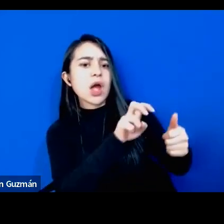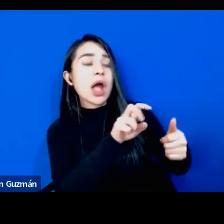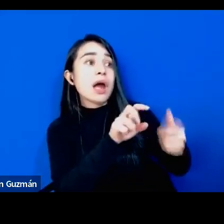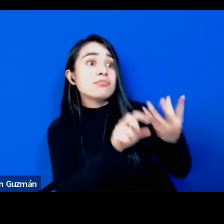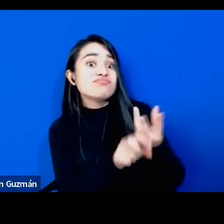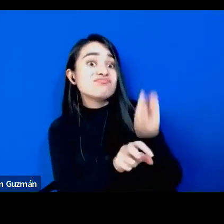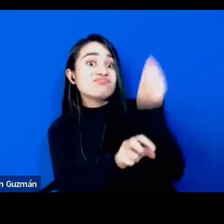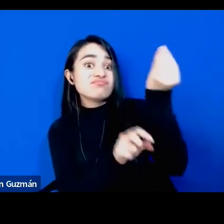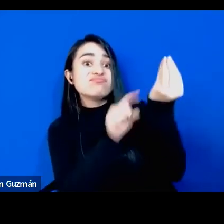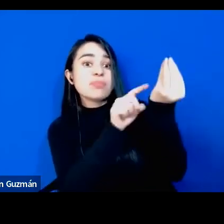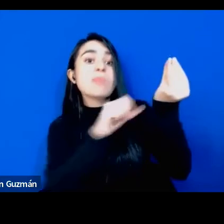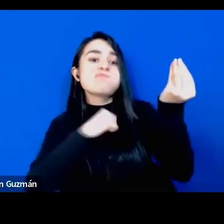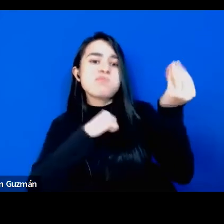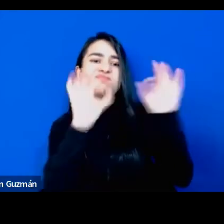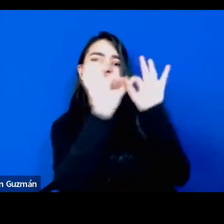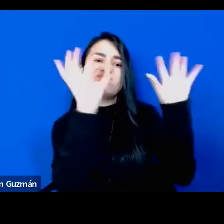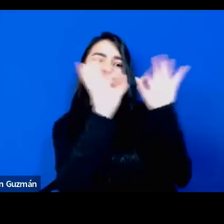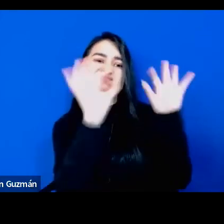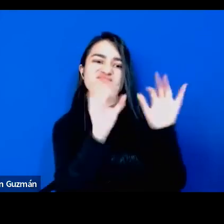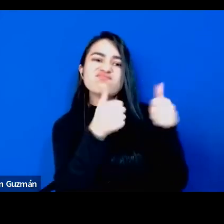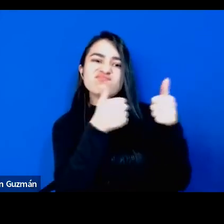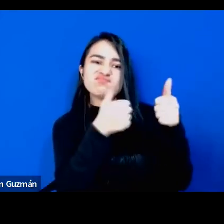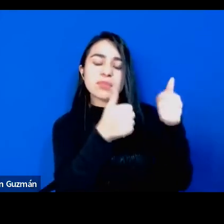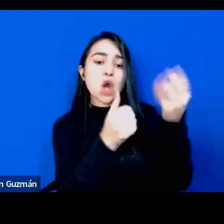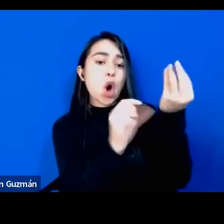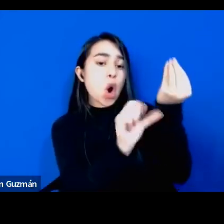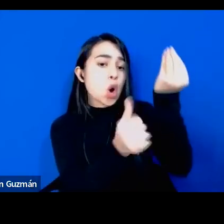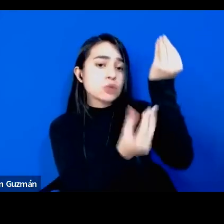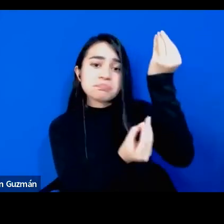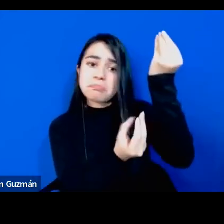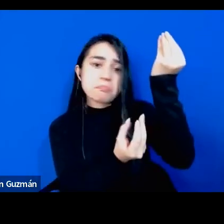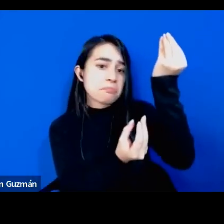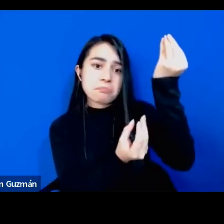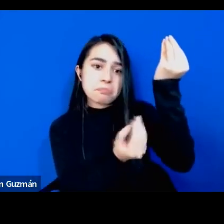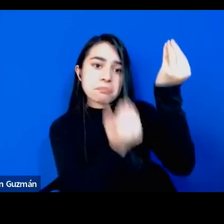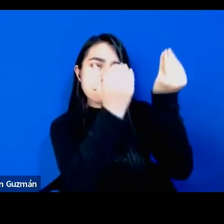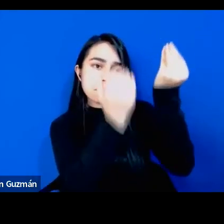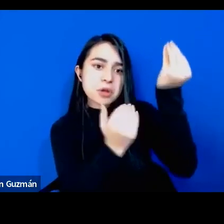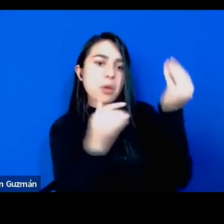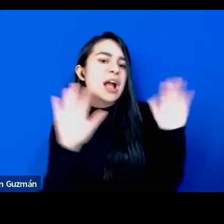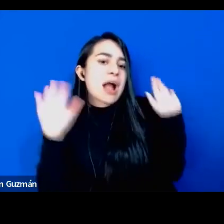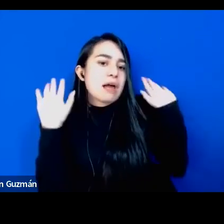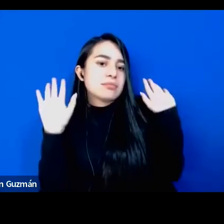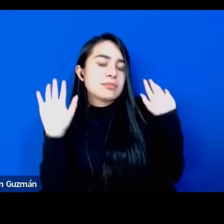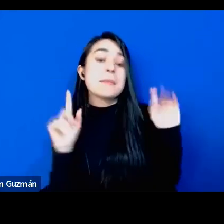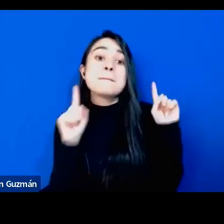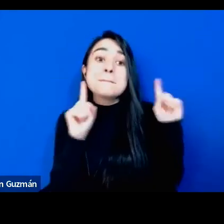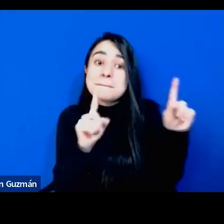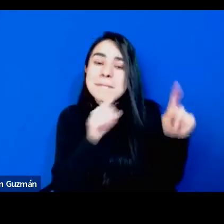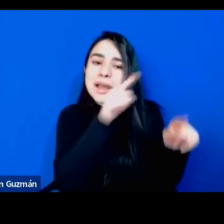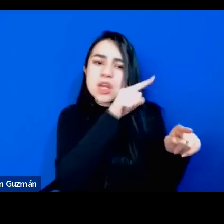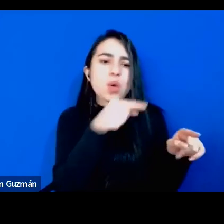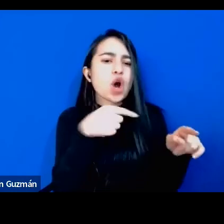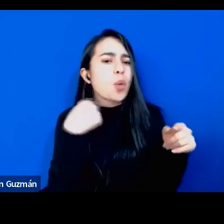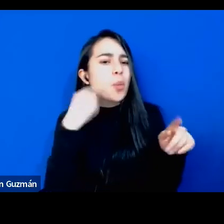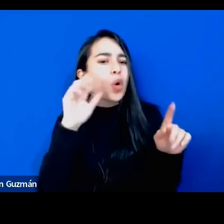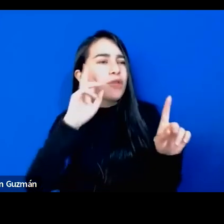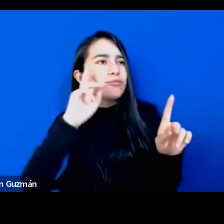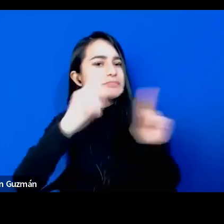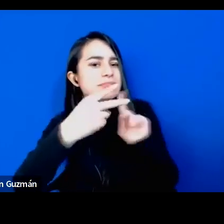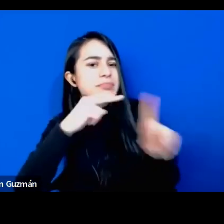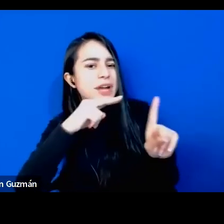tienen y los demás los quieren, digamos, de manera muy simple. Y creo que eso nos da como una falsa perspectiva